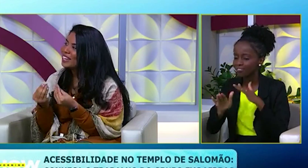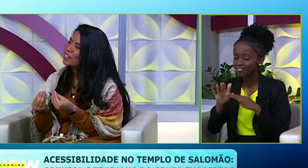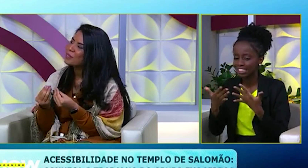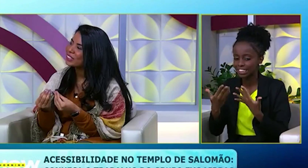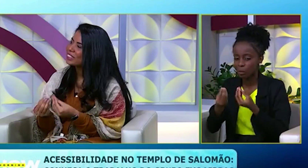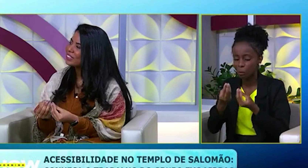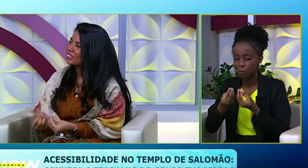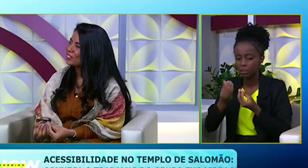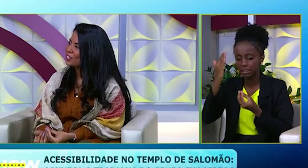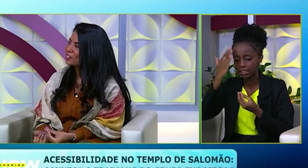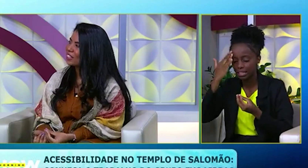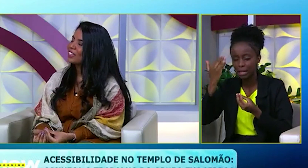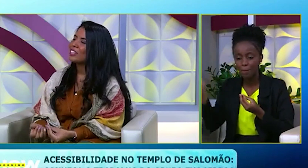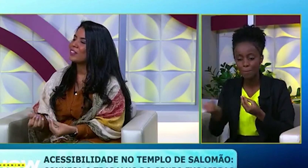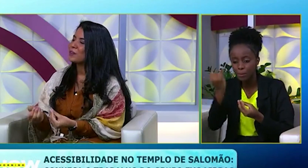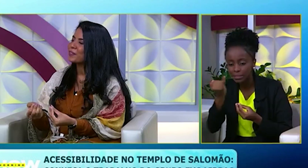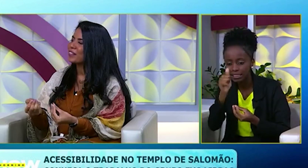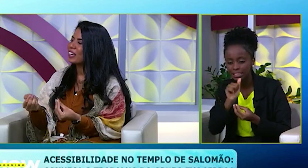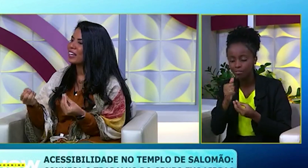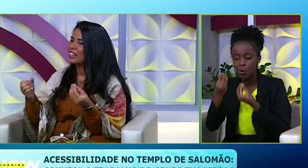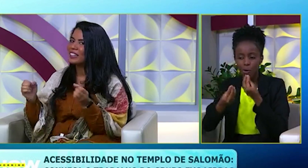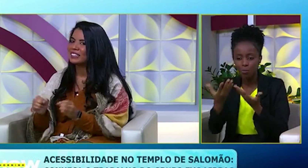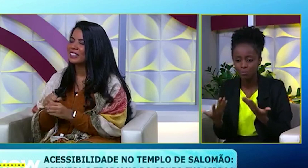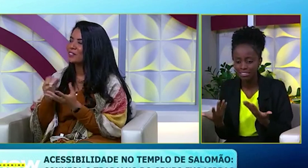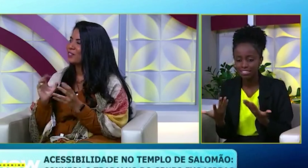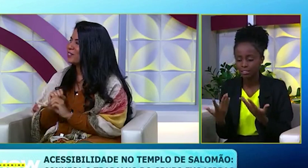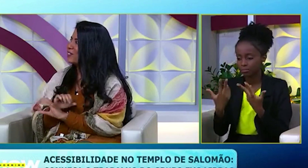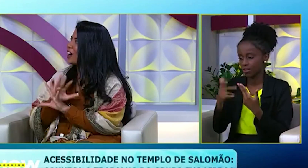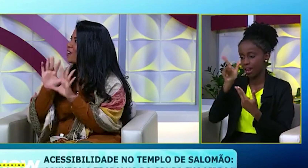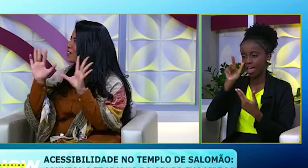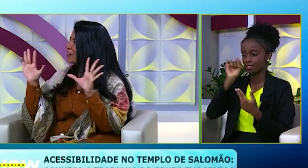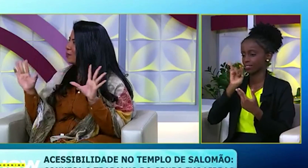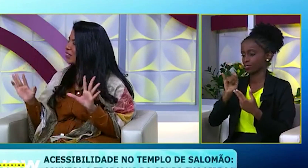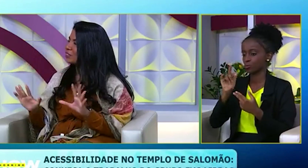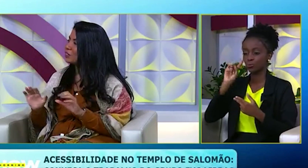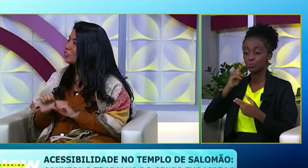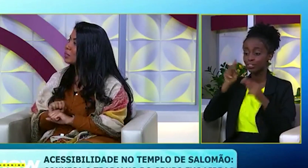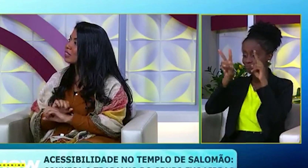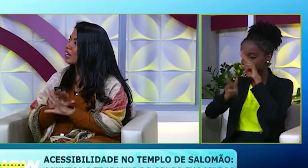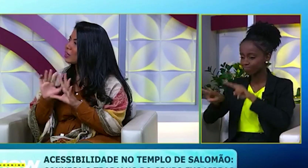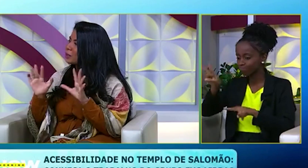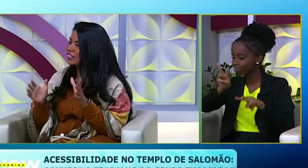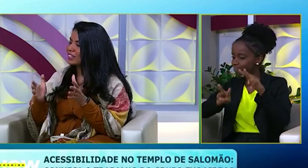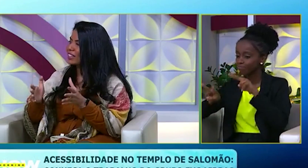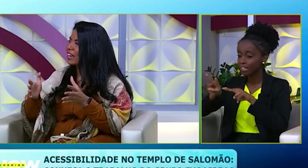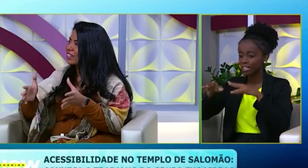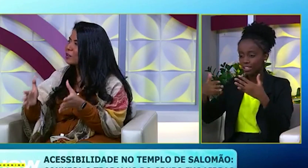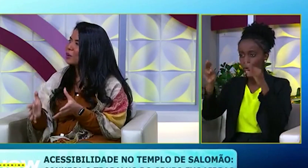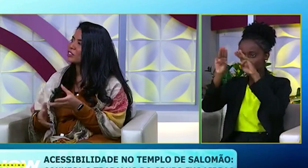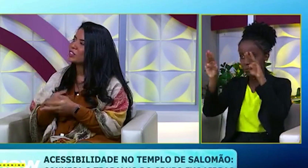entenderem a importância disso, né? E como a Larissa, né, até falou, visual, porque tudo deixou mais claro, porque